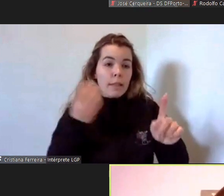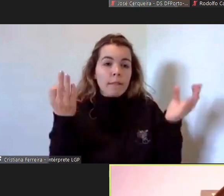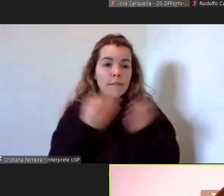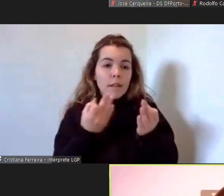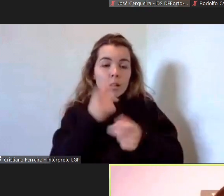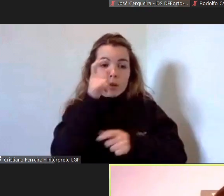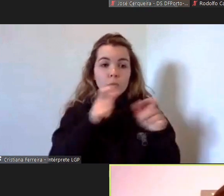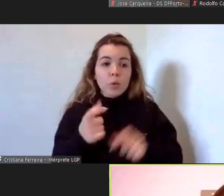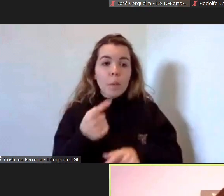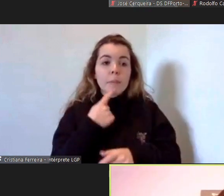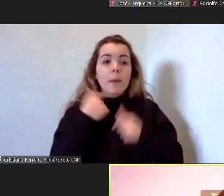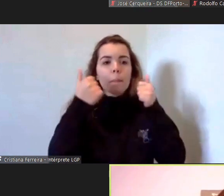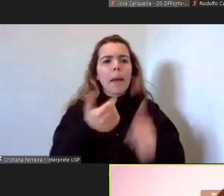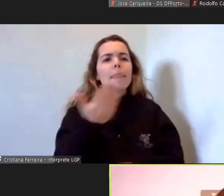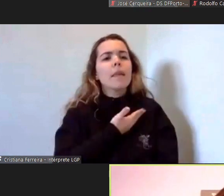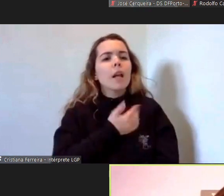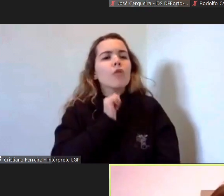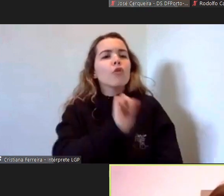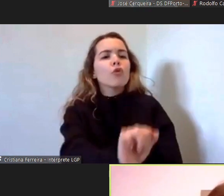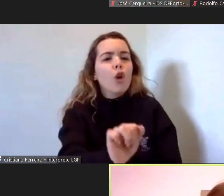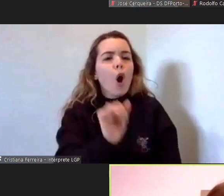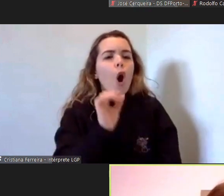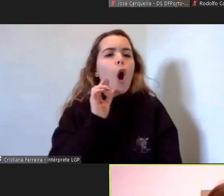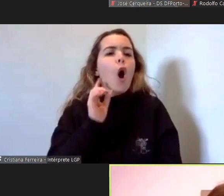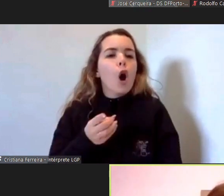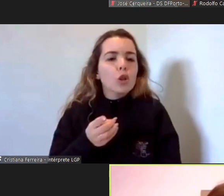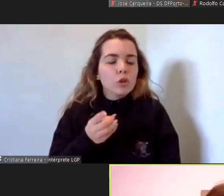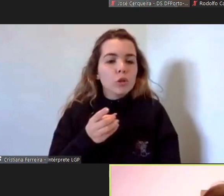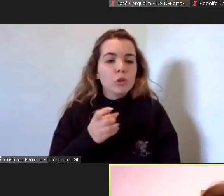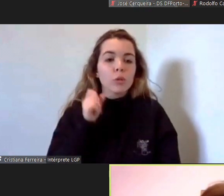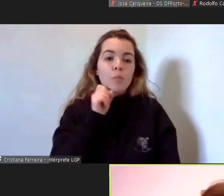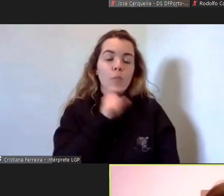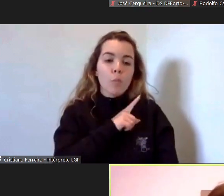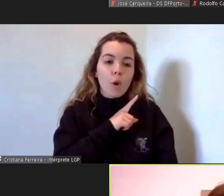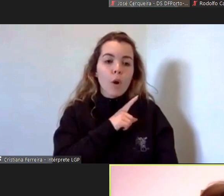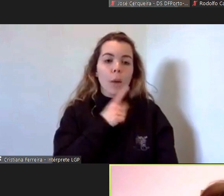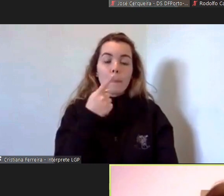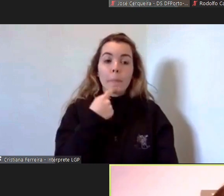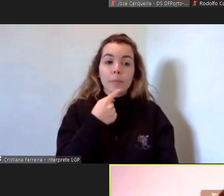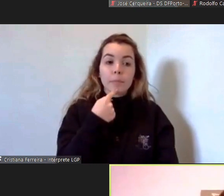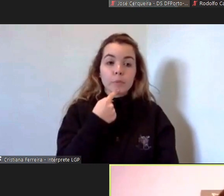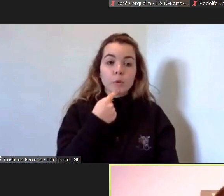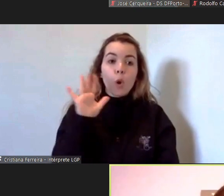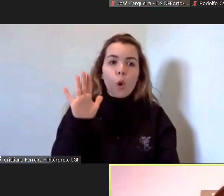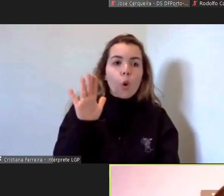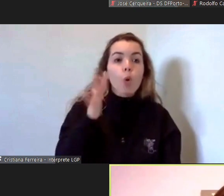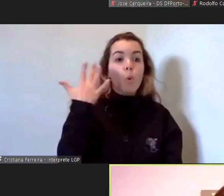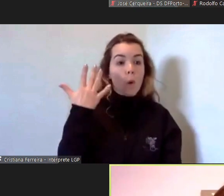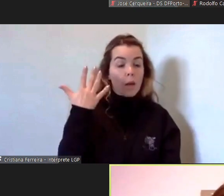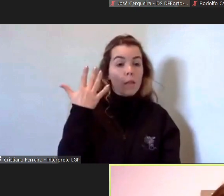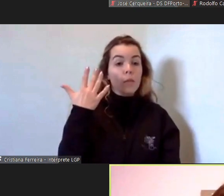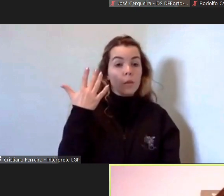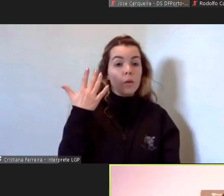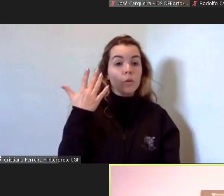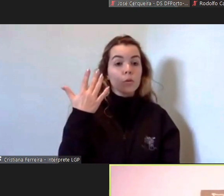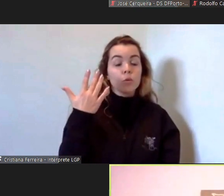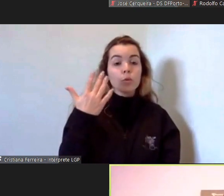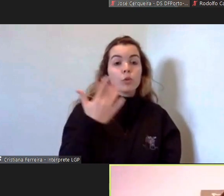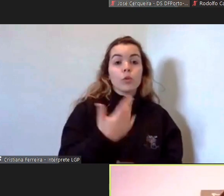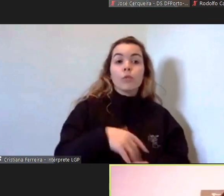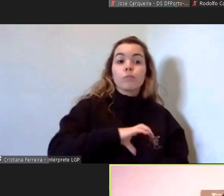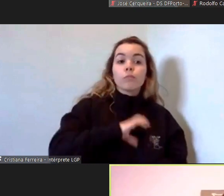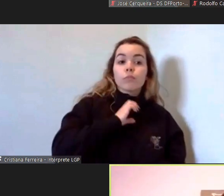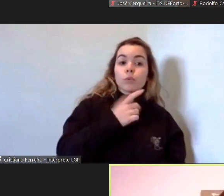aquilo que são os seus direitos os possam possam perceber quando é que eles não são salvaguardados e